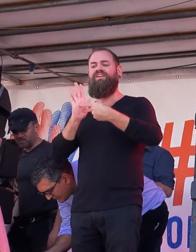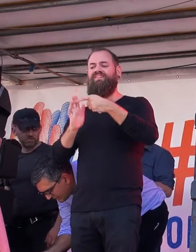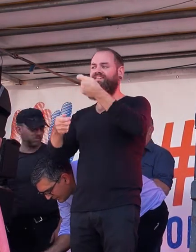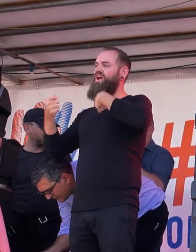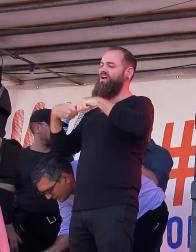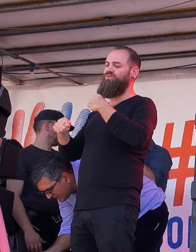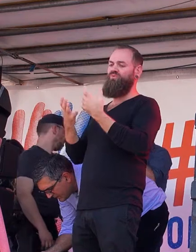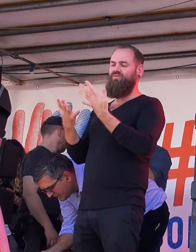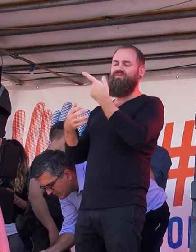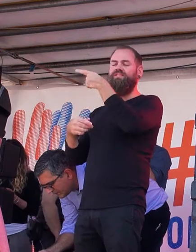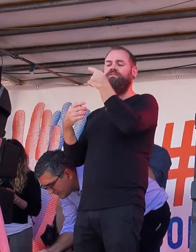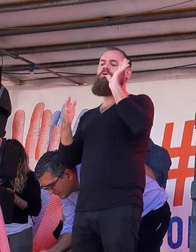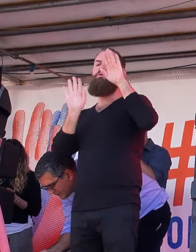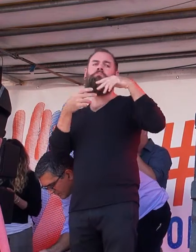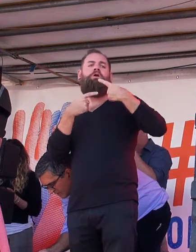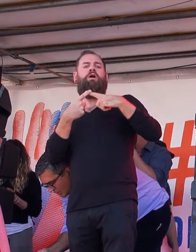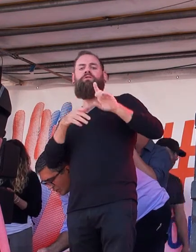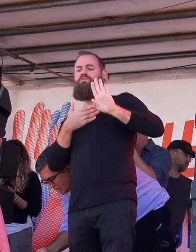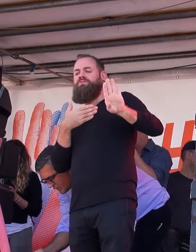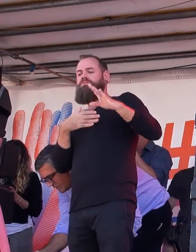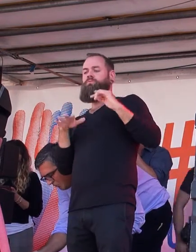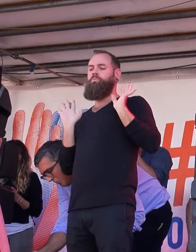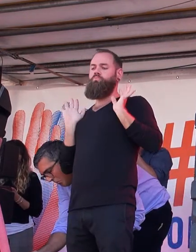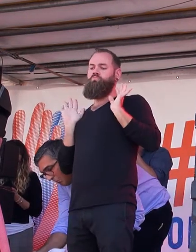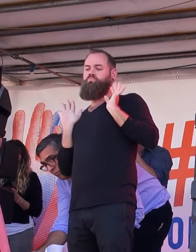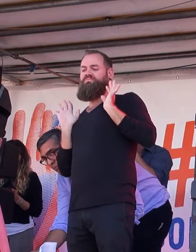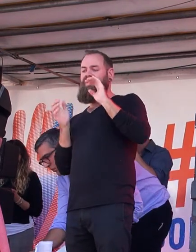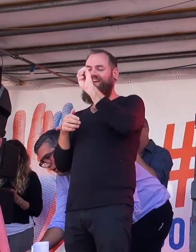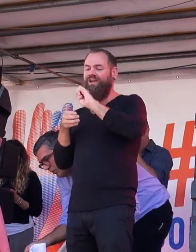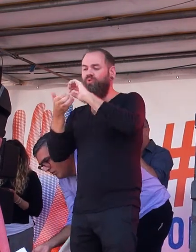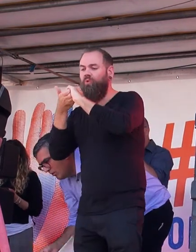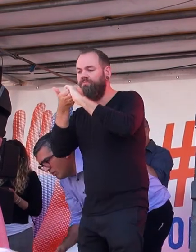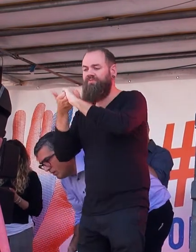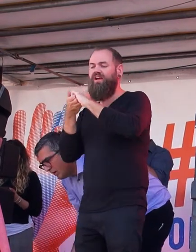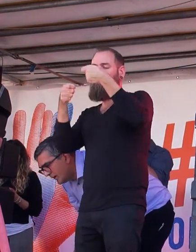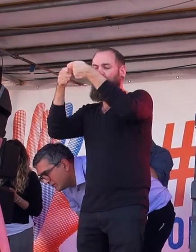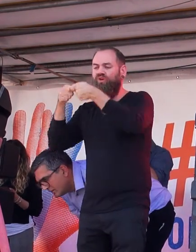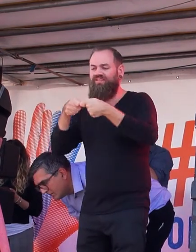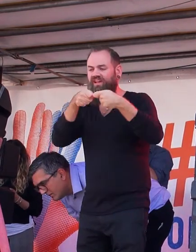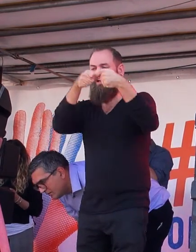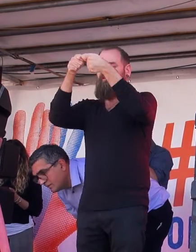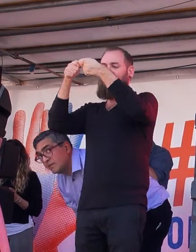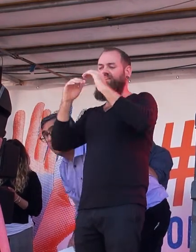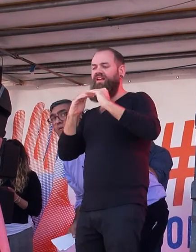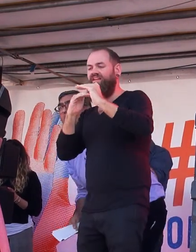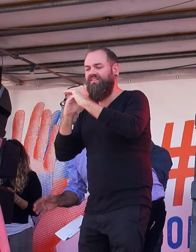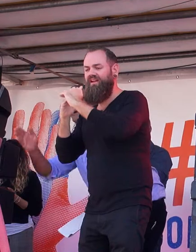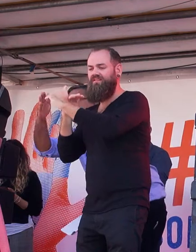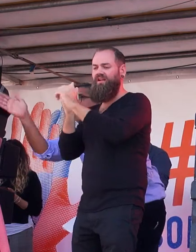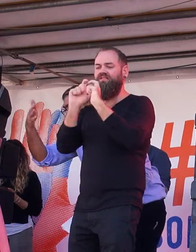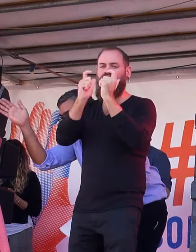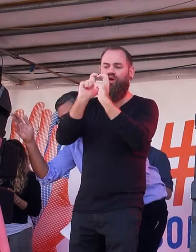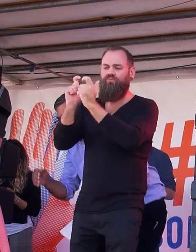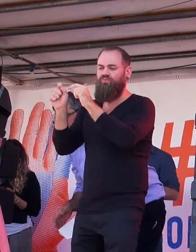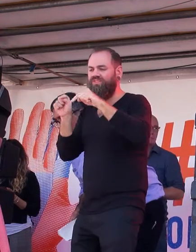im Bund, in den Ländern und vor allem in den Kommunen. Eine Politik für die Menschen und nicht